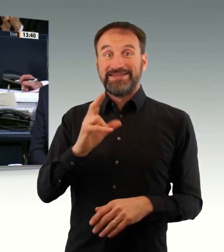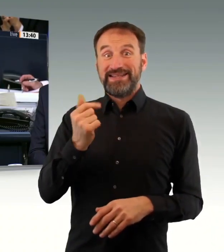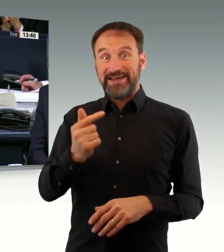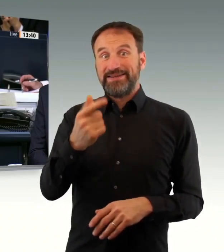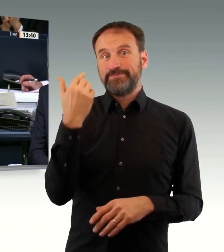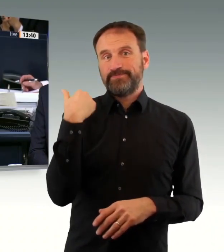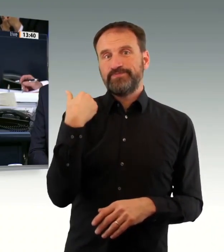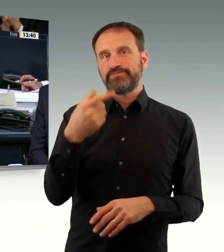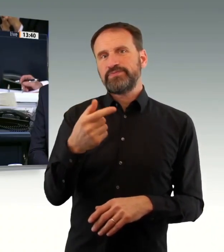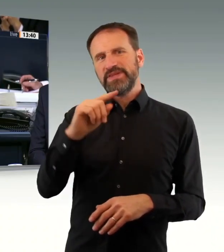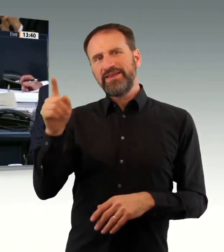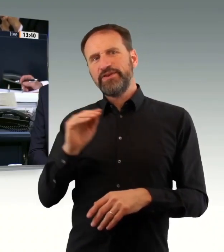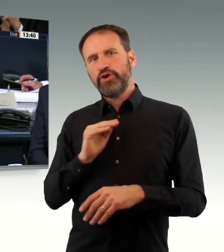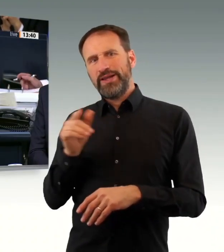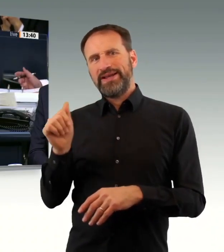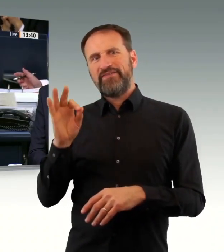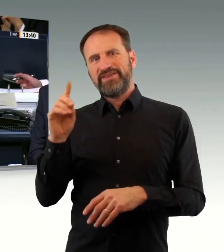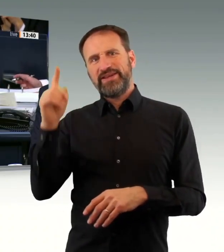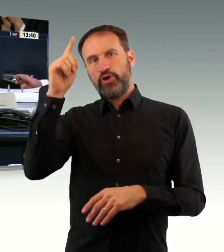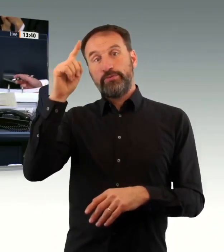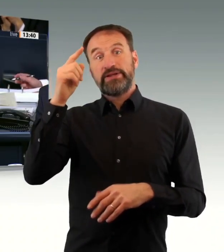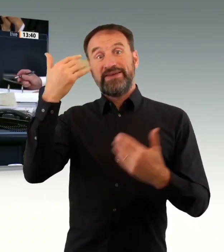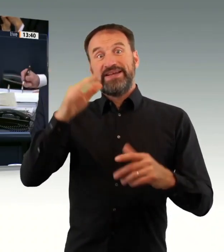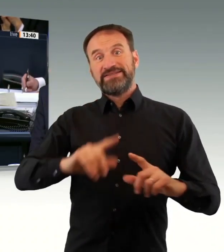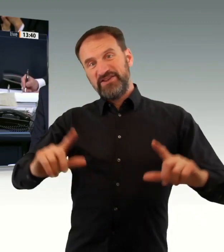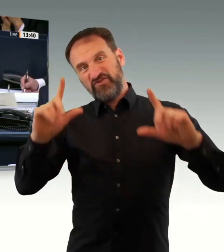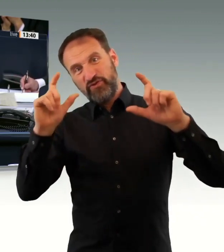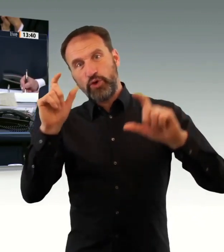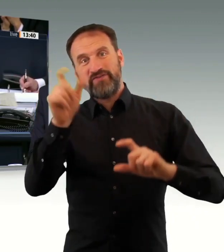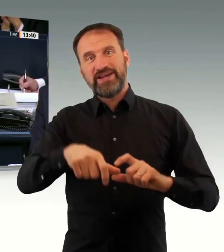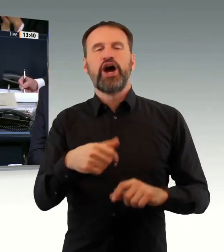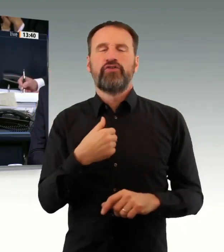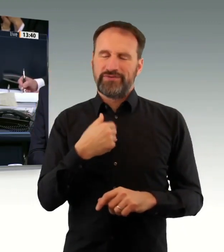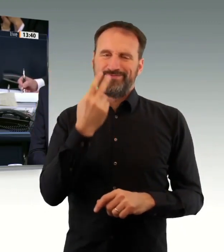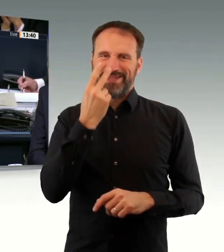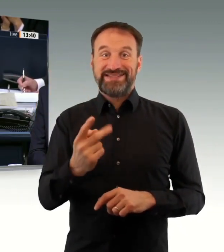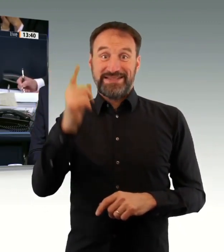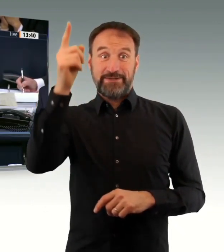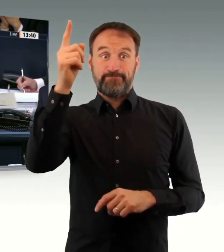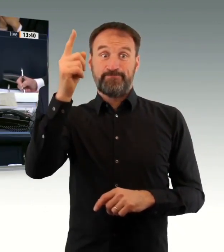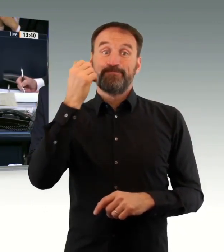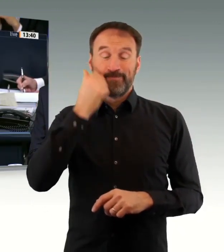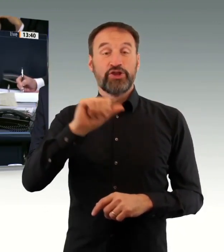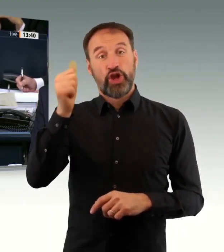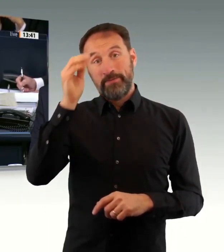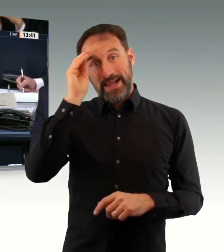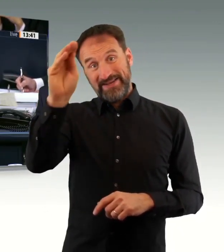Alles gut. Interfraktionell wird Überweisung der Vorlagen auf den Drucksachen 188,